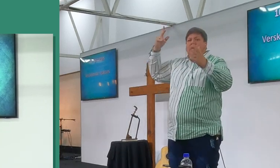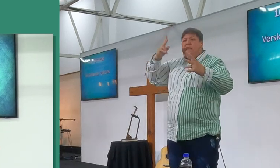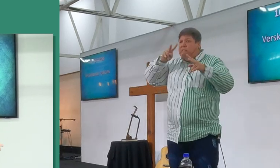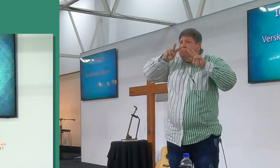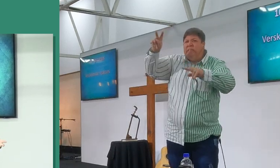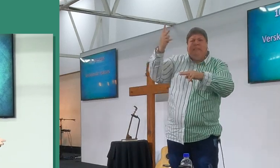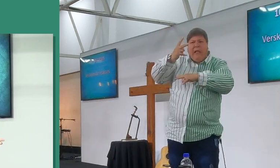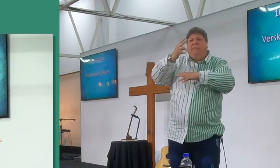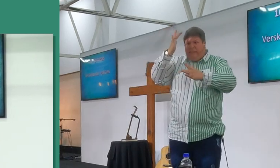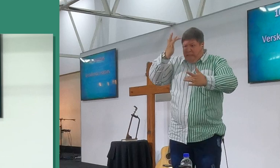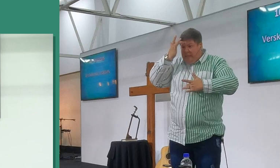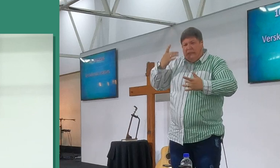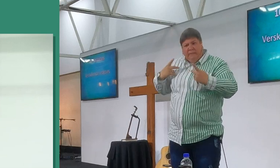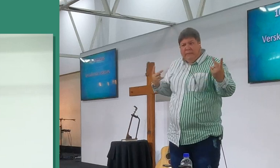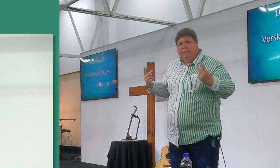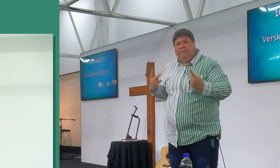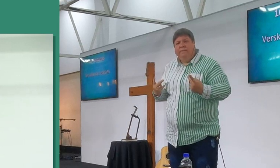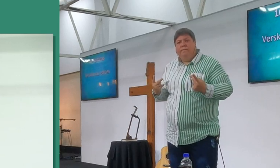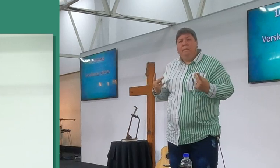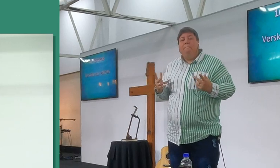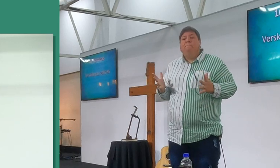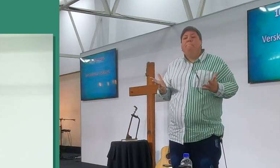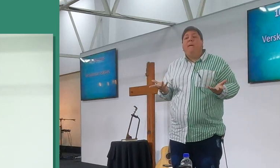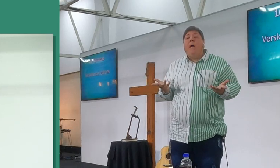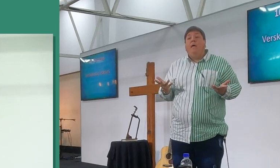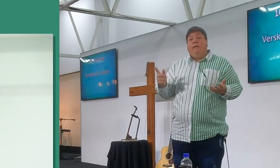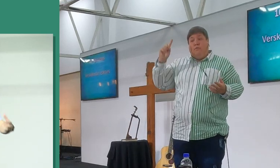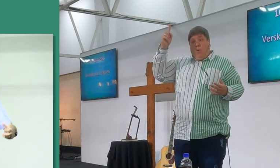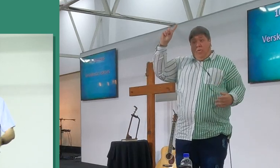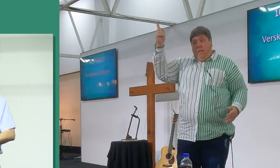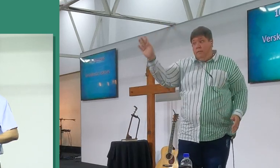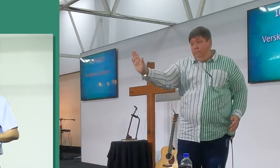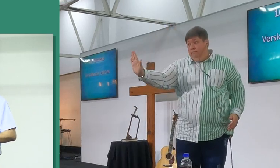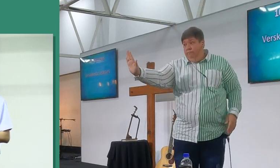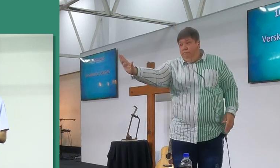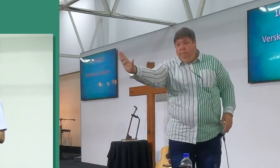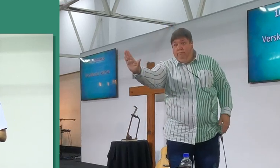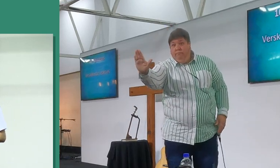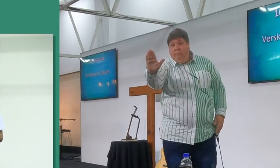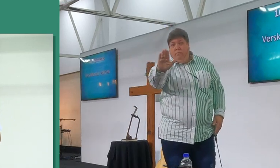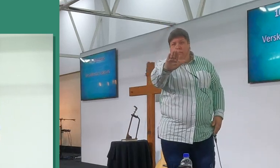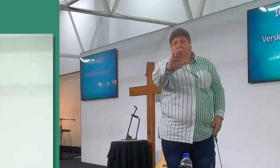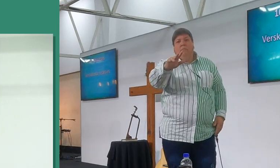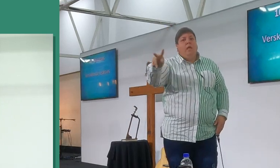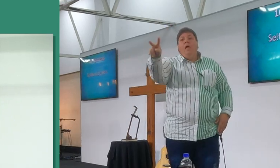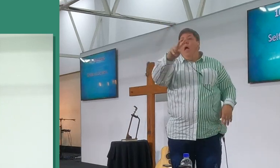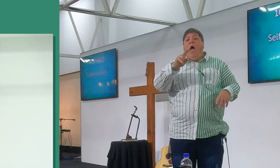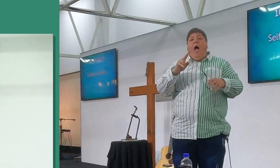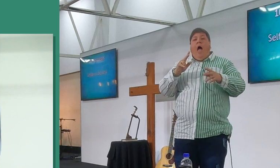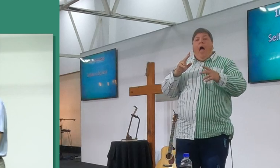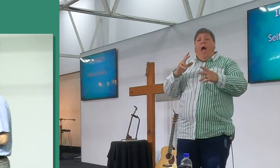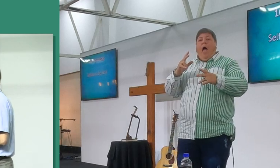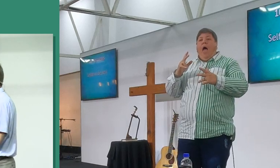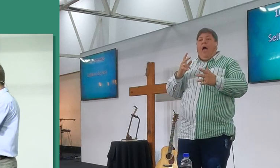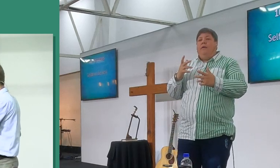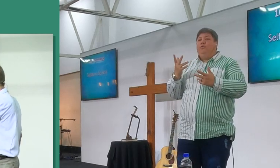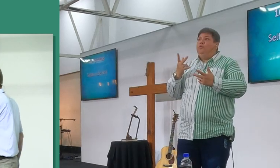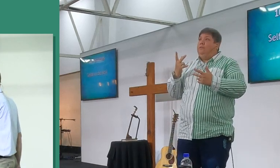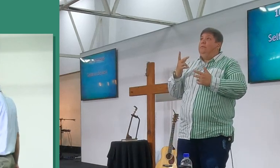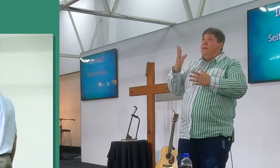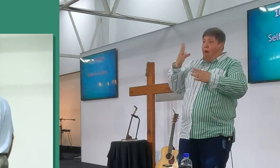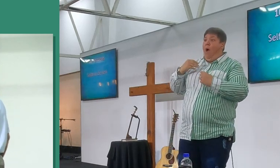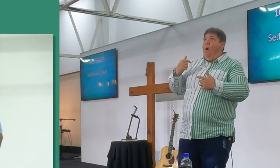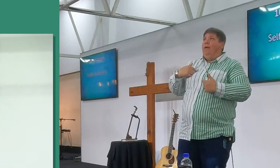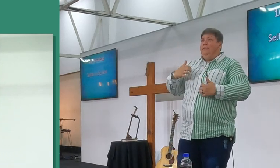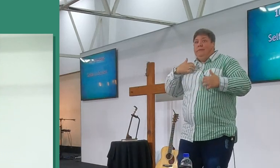selfde sykte gehad, maar, toe die julle hulle aandraak, het hulle nie allemaal die selfde reaksie gehad, en dit is so, die selfde in die